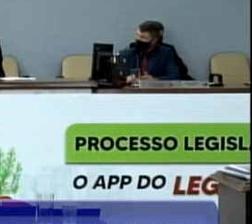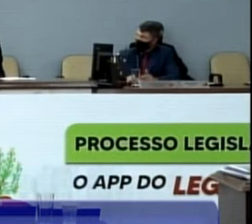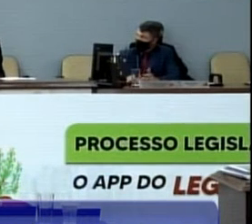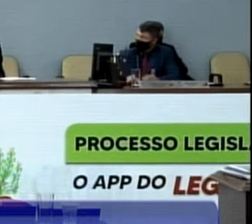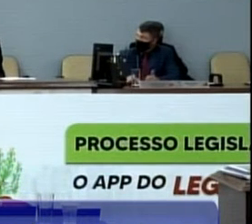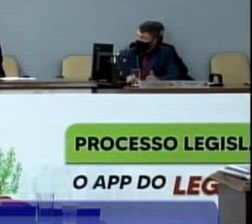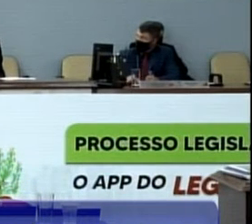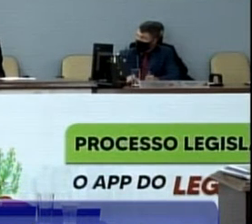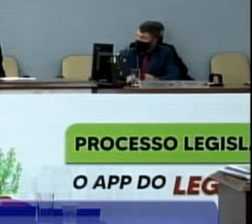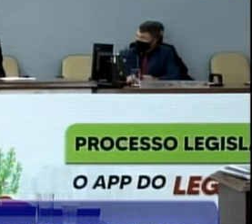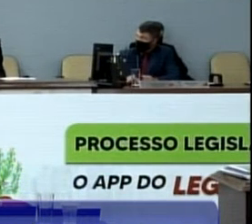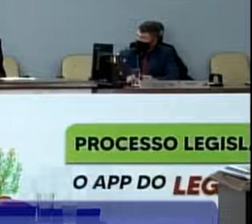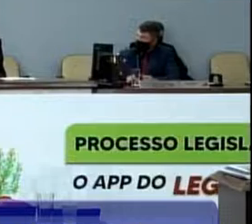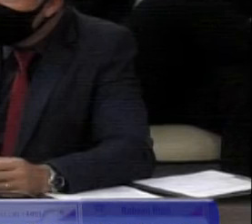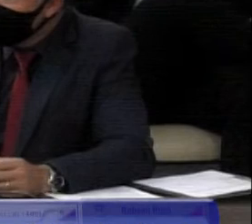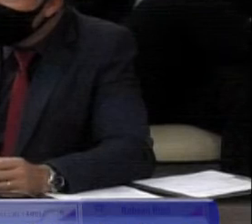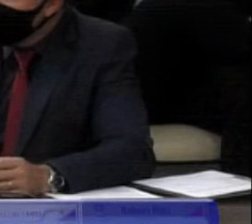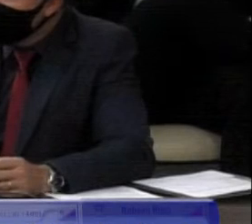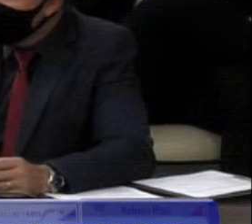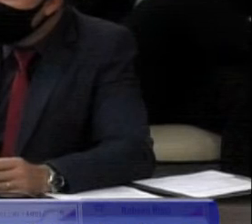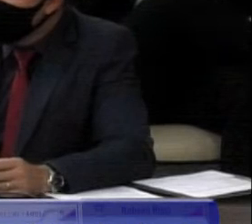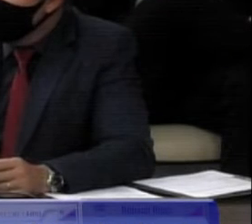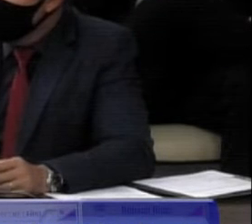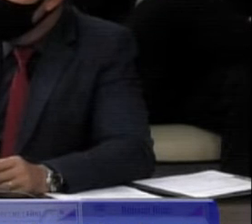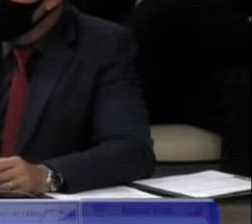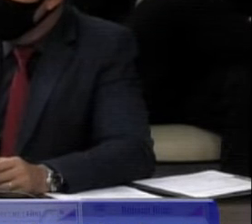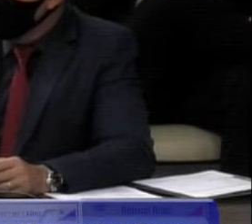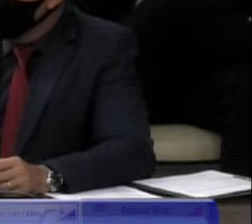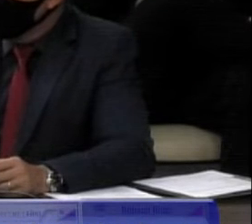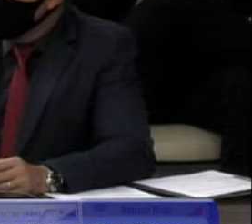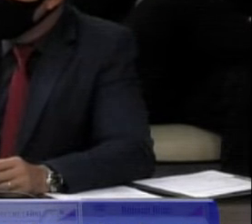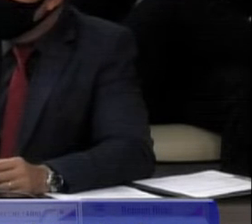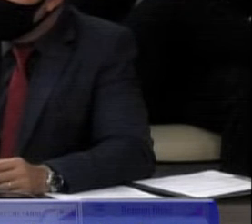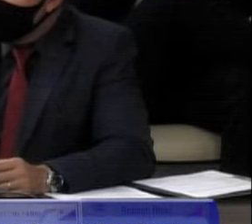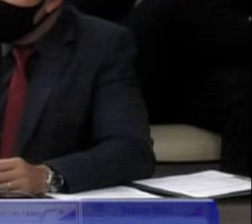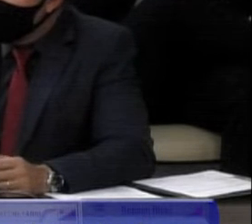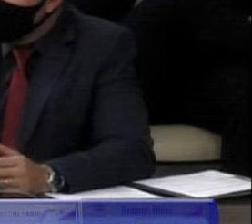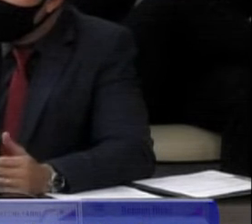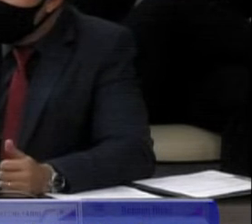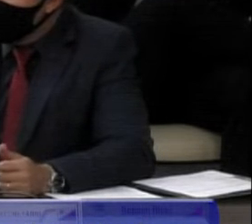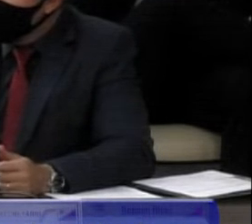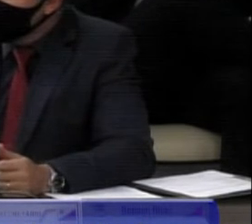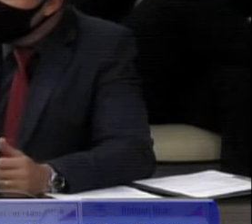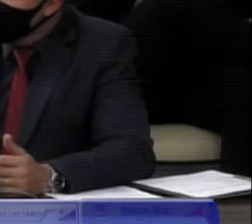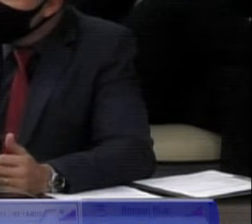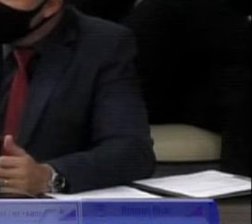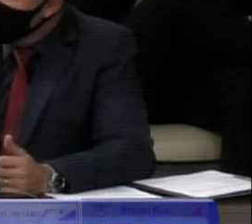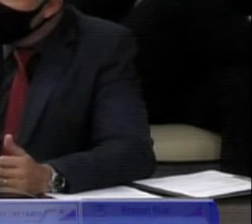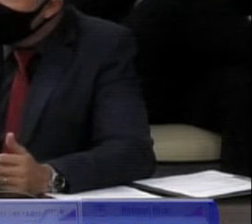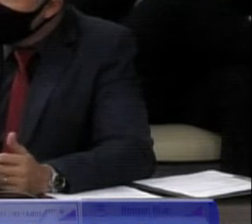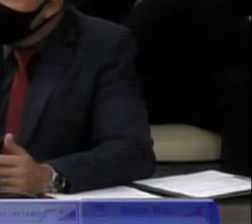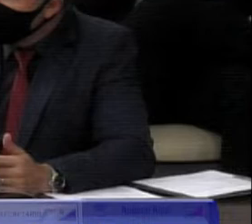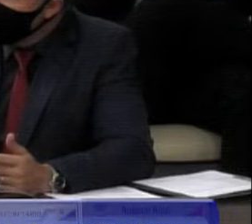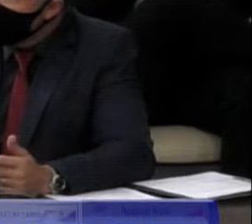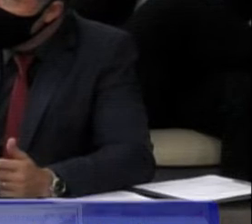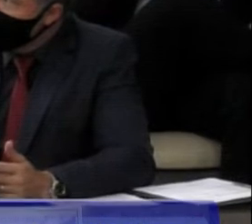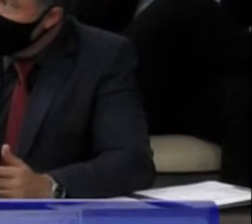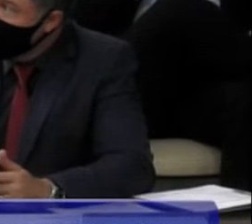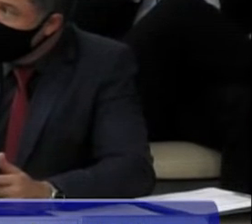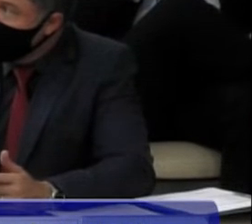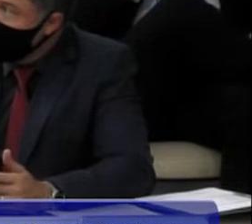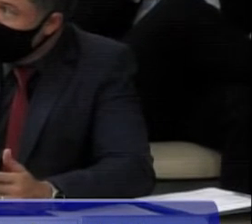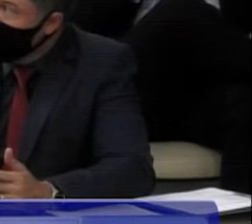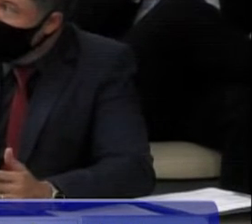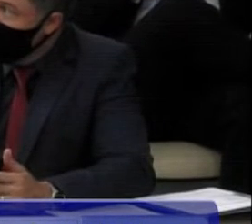demandas, fizemos uma indicação lá por meio do meu gabinete, a população da região norte tem pedido para que o